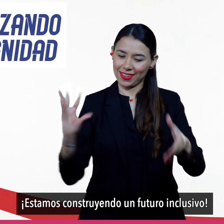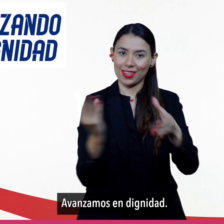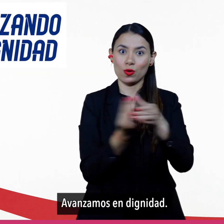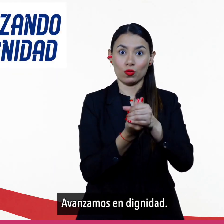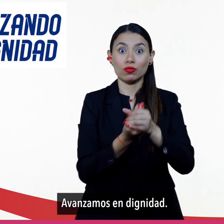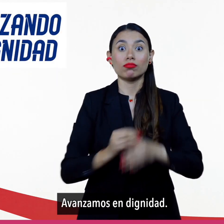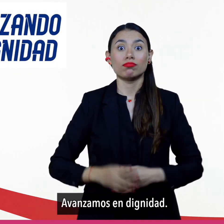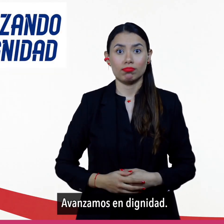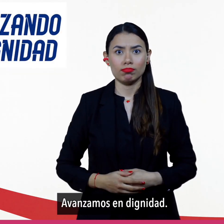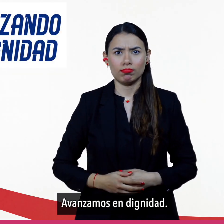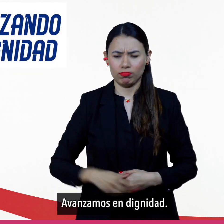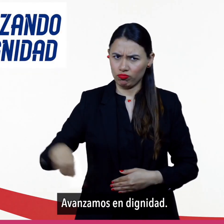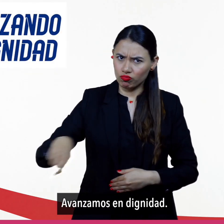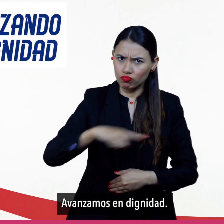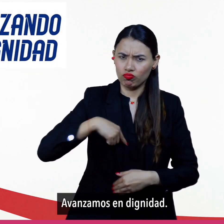Avanzamos en dignidad.